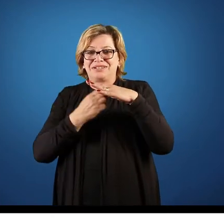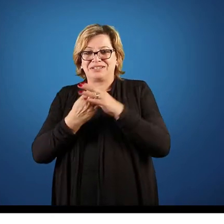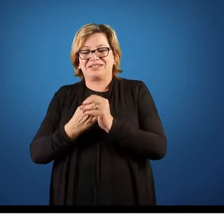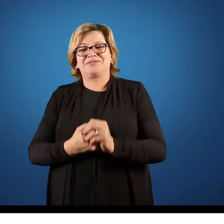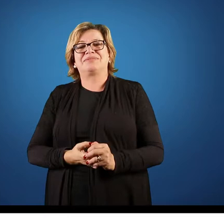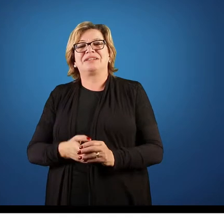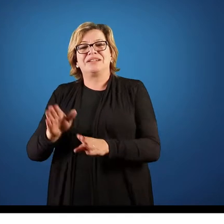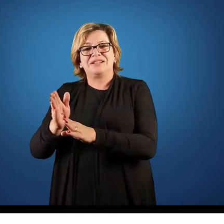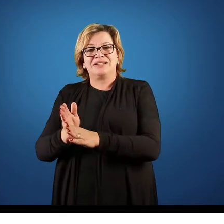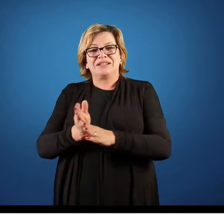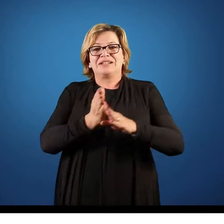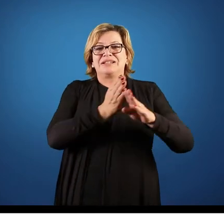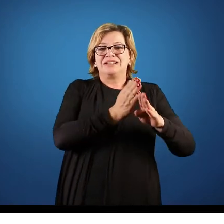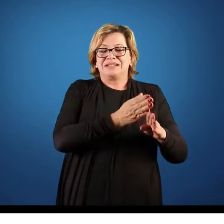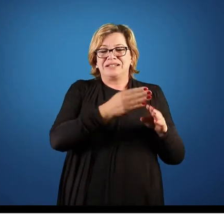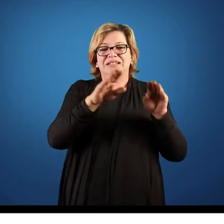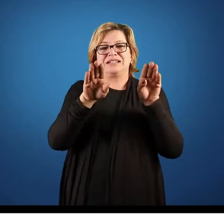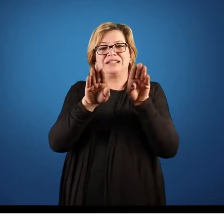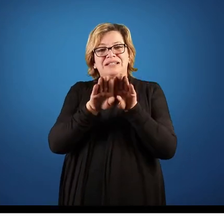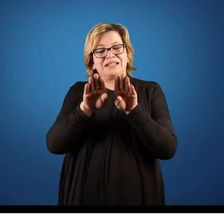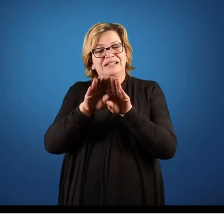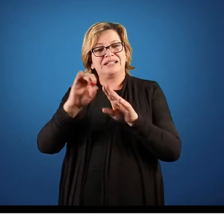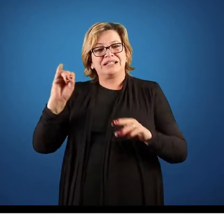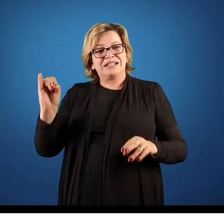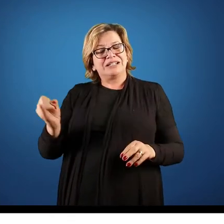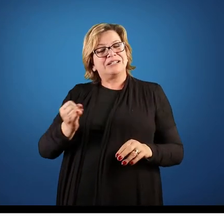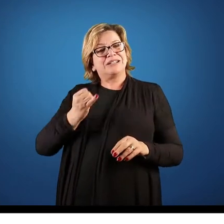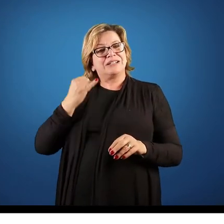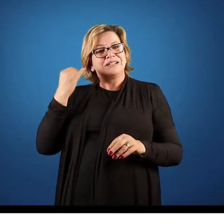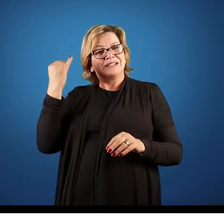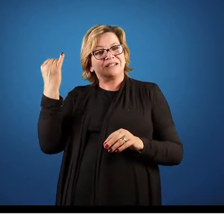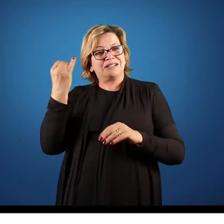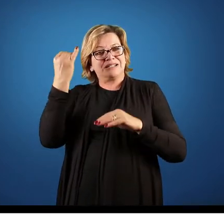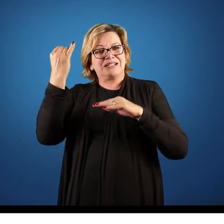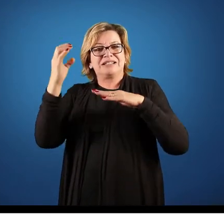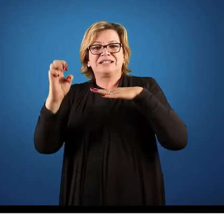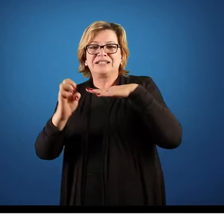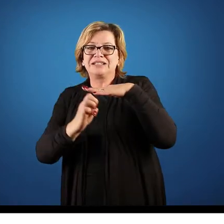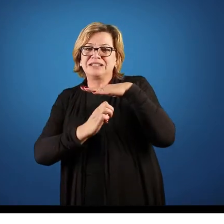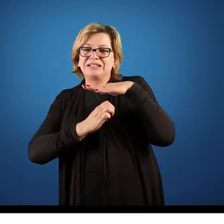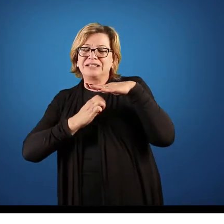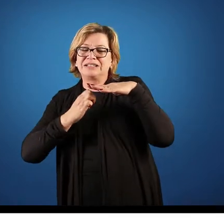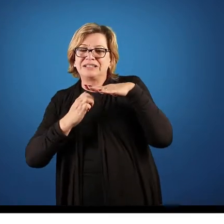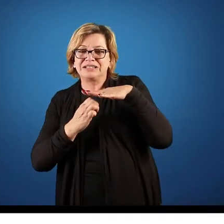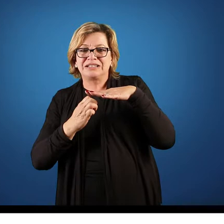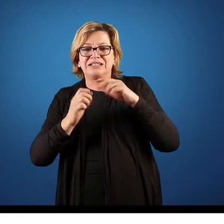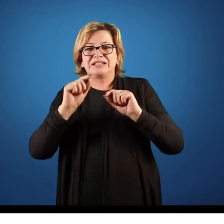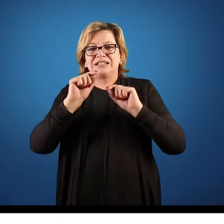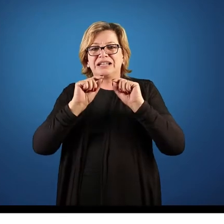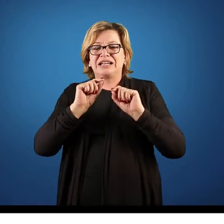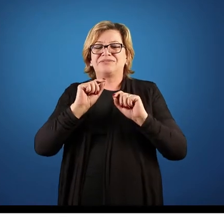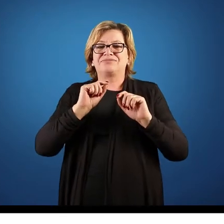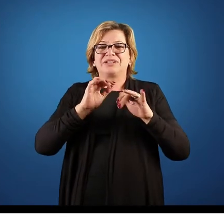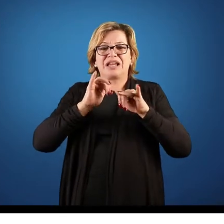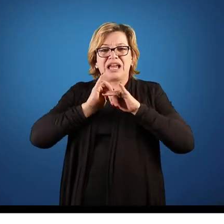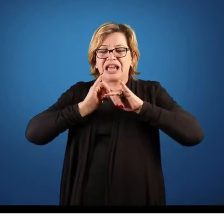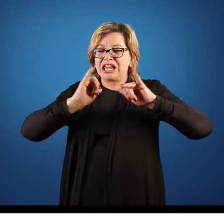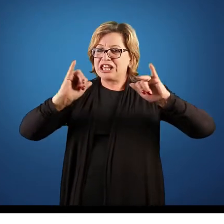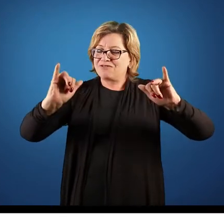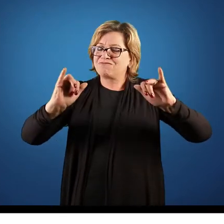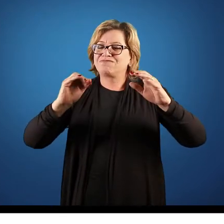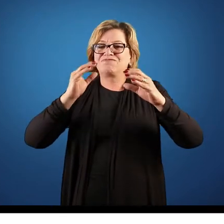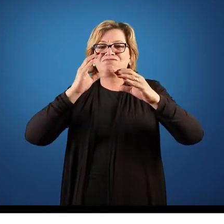Outra questão que é muito importante nesse contexto e ele faz parte do título, né? Desse módulo é Informação e